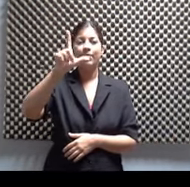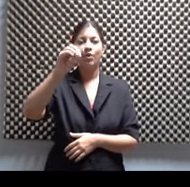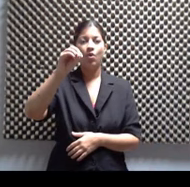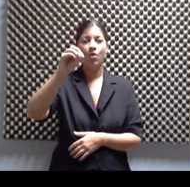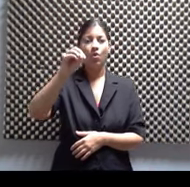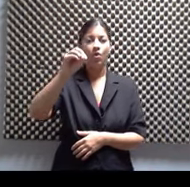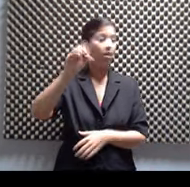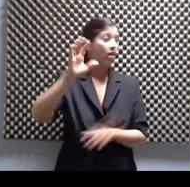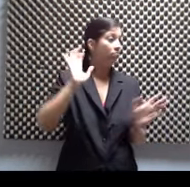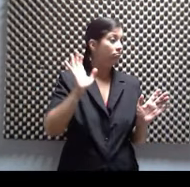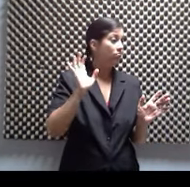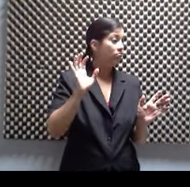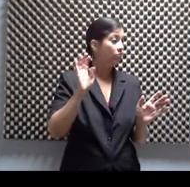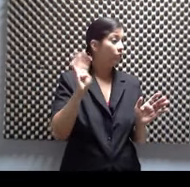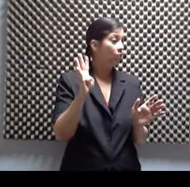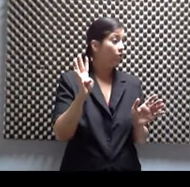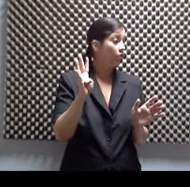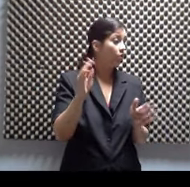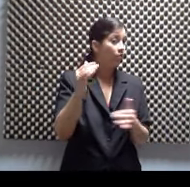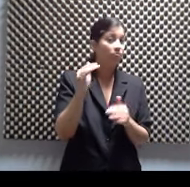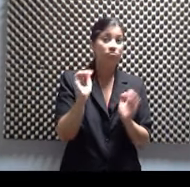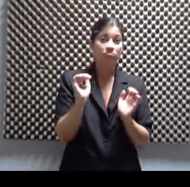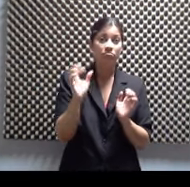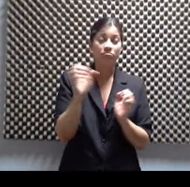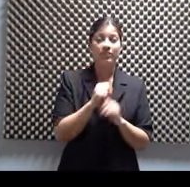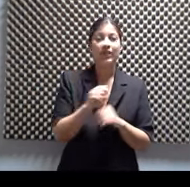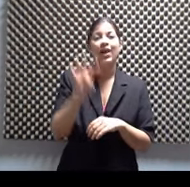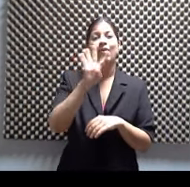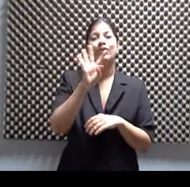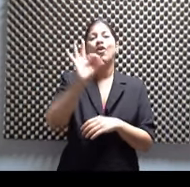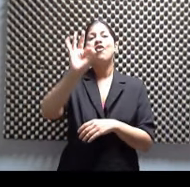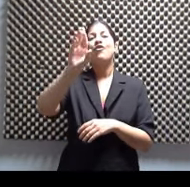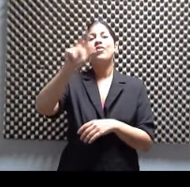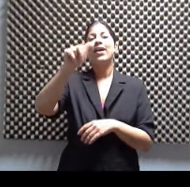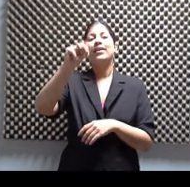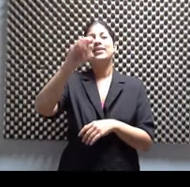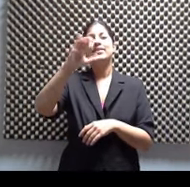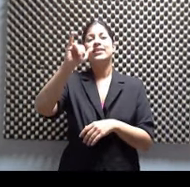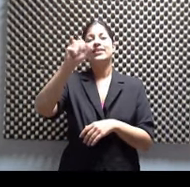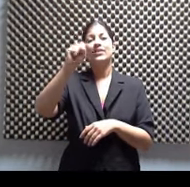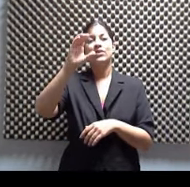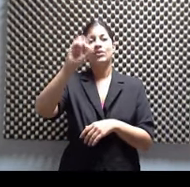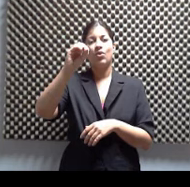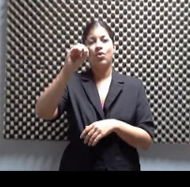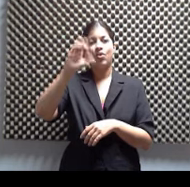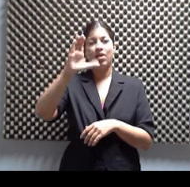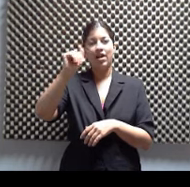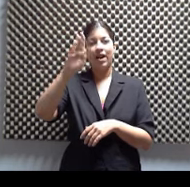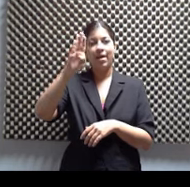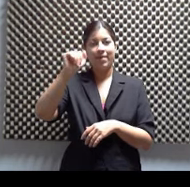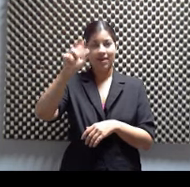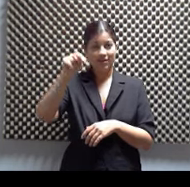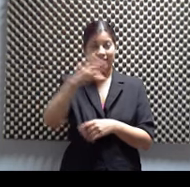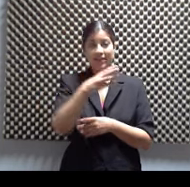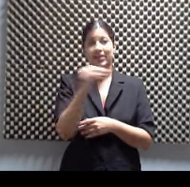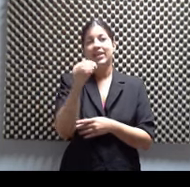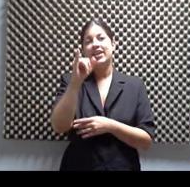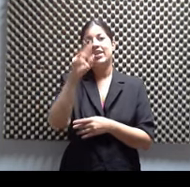dejaste. Ah, el 4. Cabán. Francisco Cabán e Iván Figueroa. Hola Nocturna. Productor